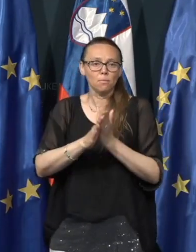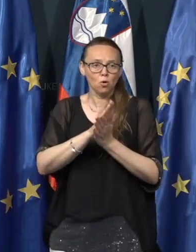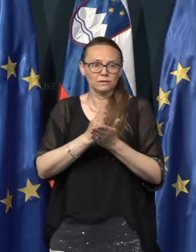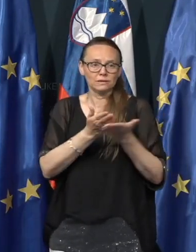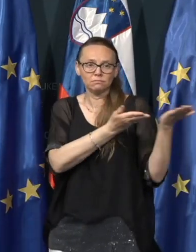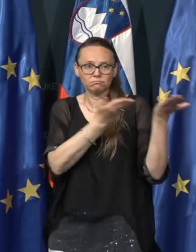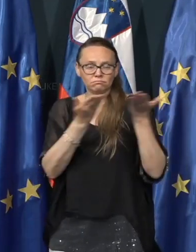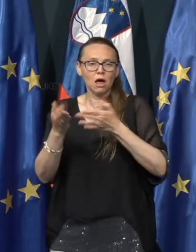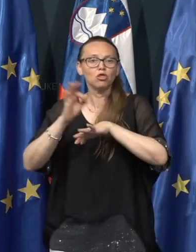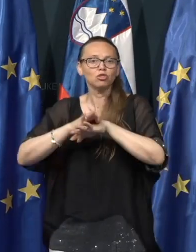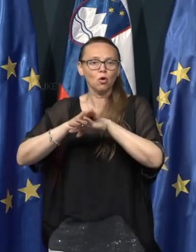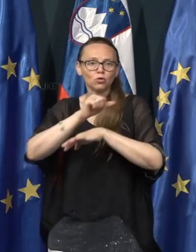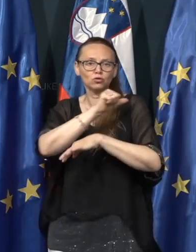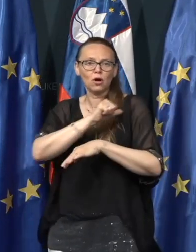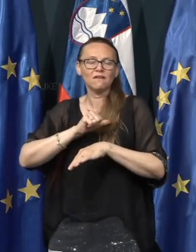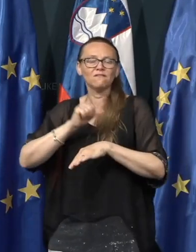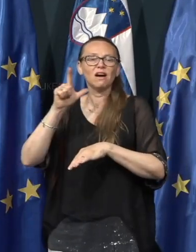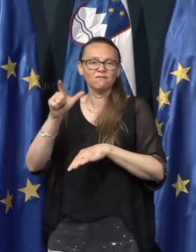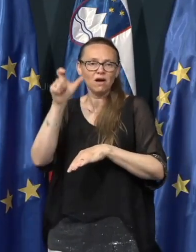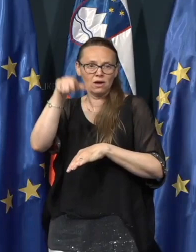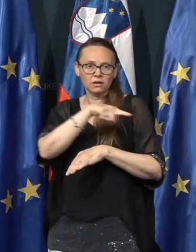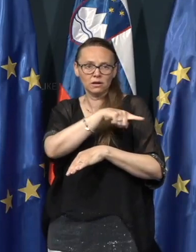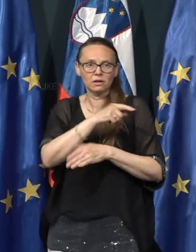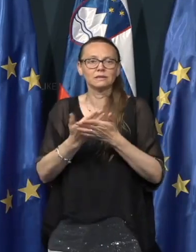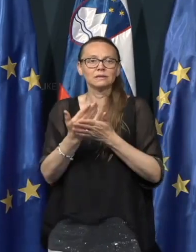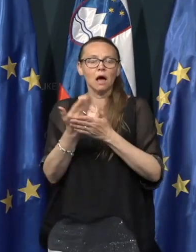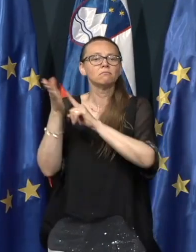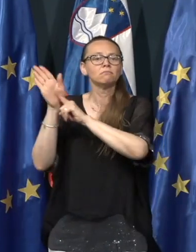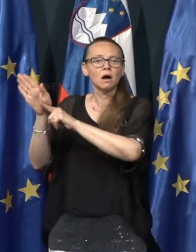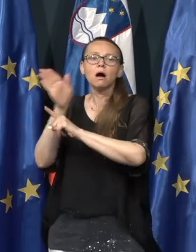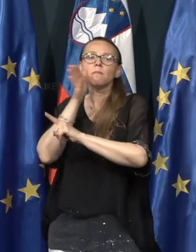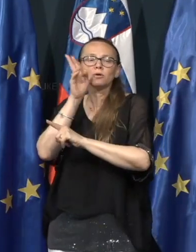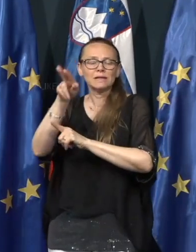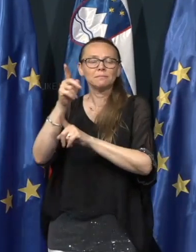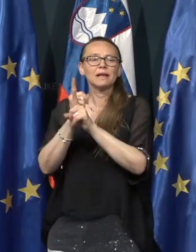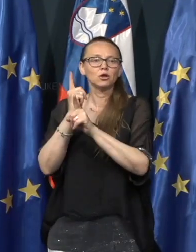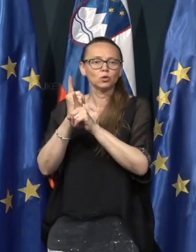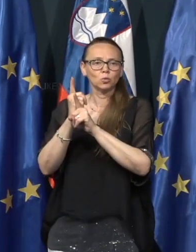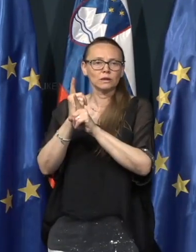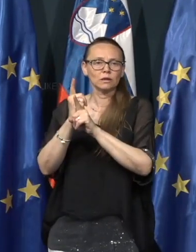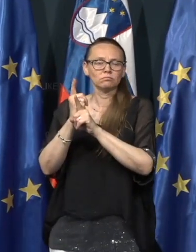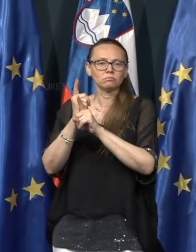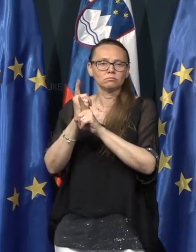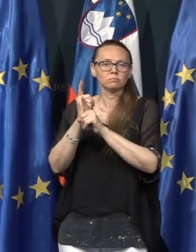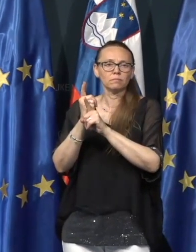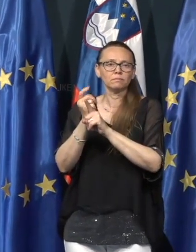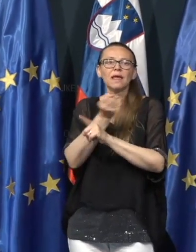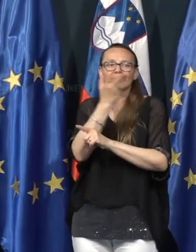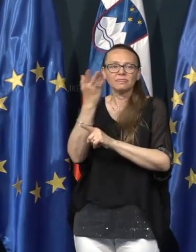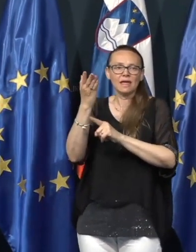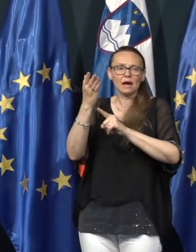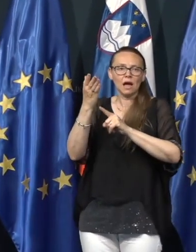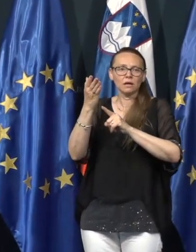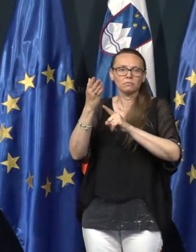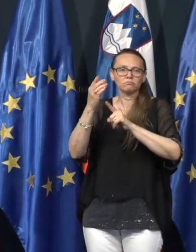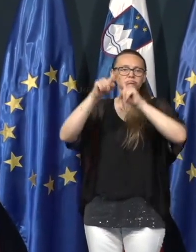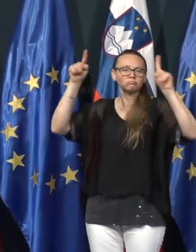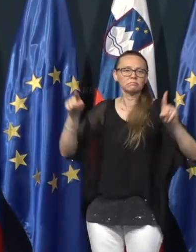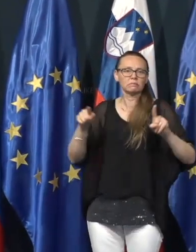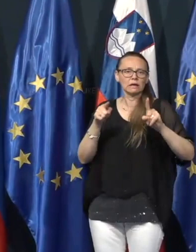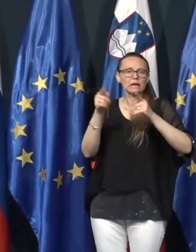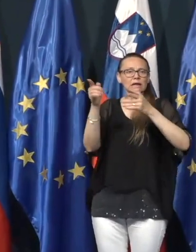vas, dr. Fafangel, za vašo predstavitev. Imeli boste tudi nekaj slajdov oziroma